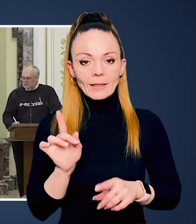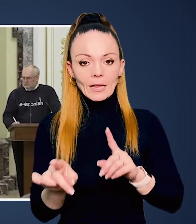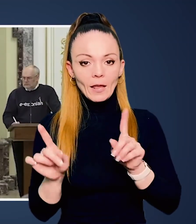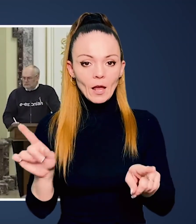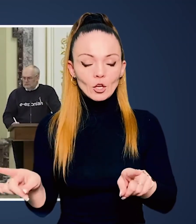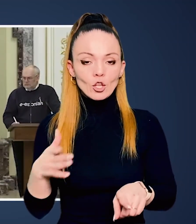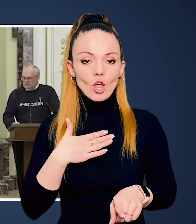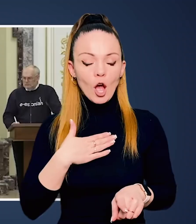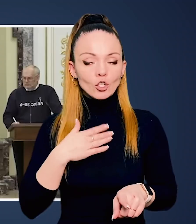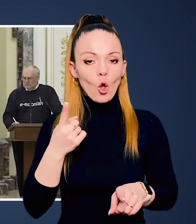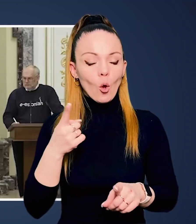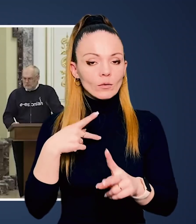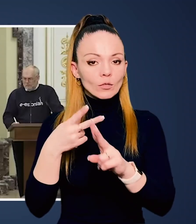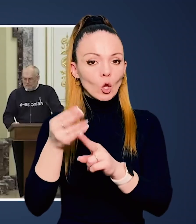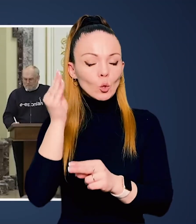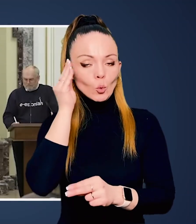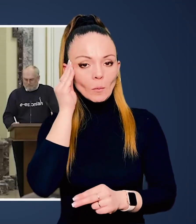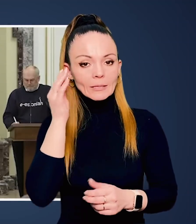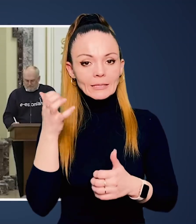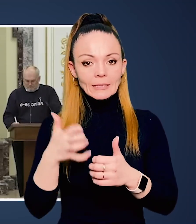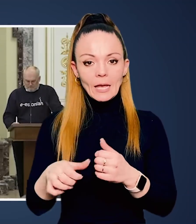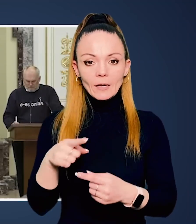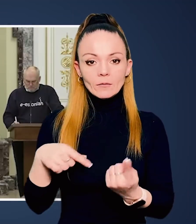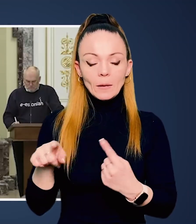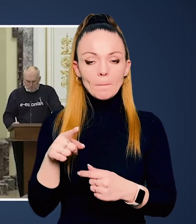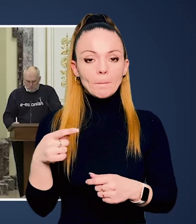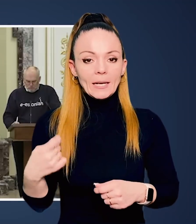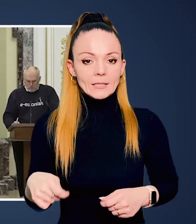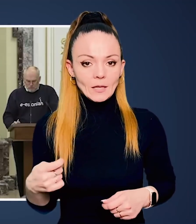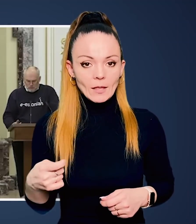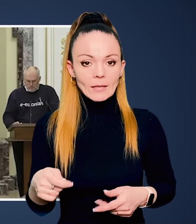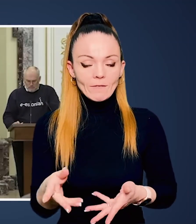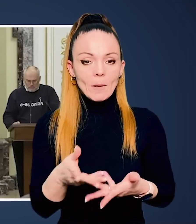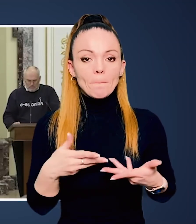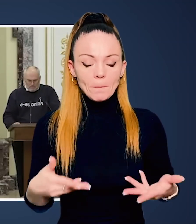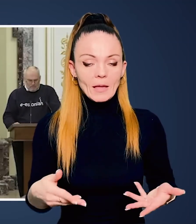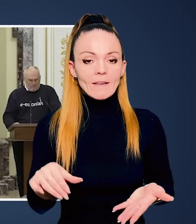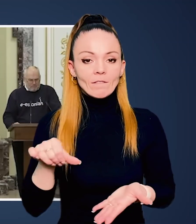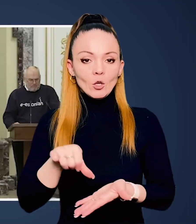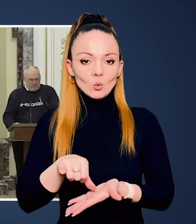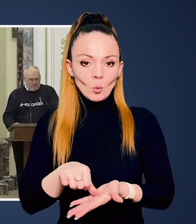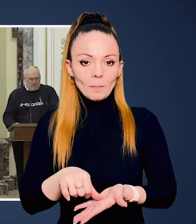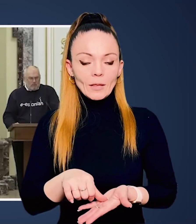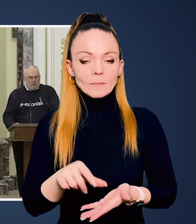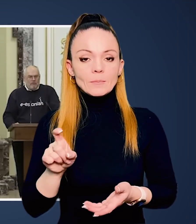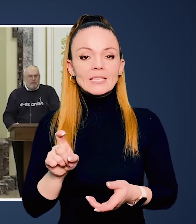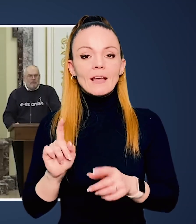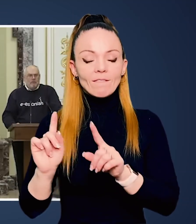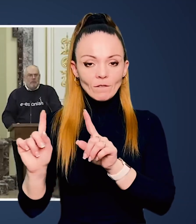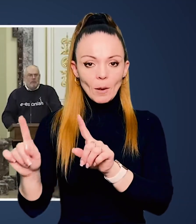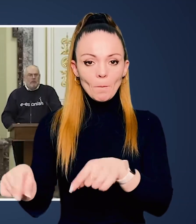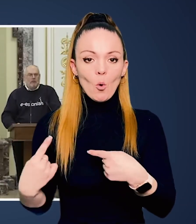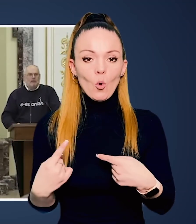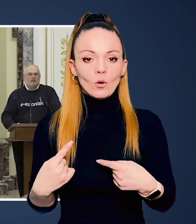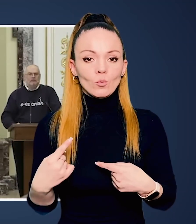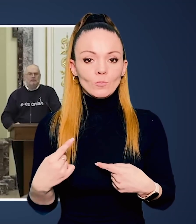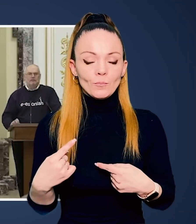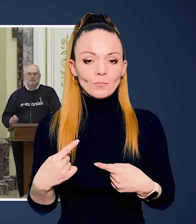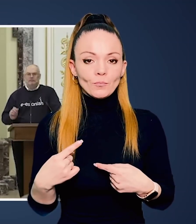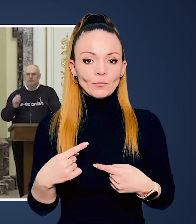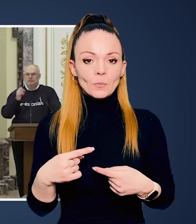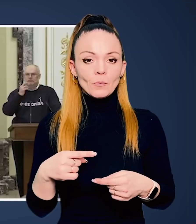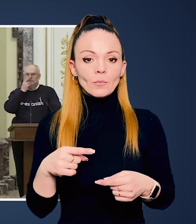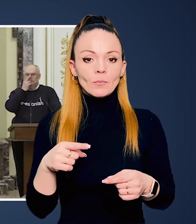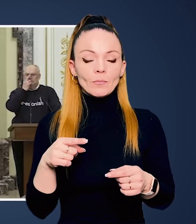президенти і деякі наші однодумці серед президентів ми виступили із